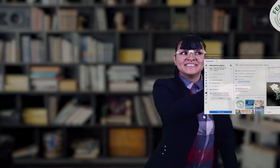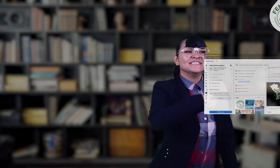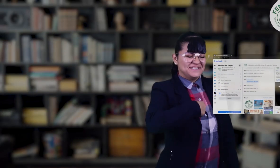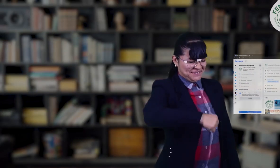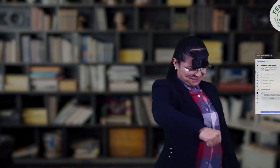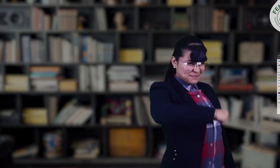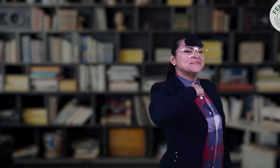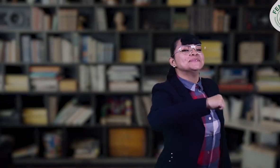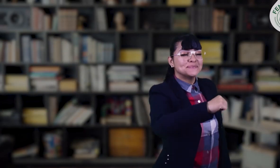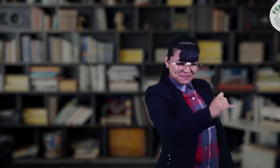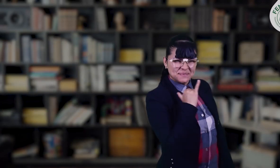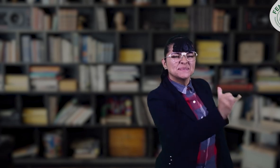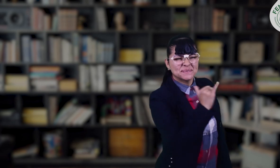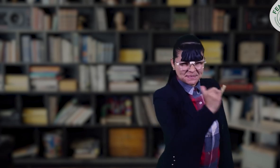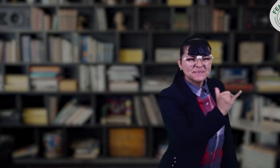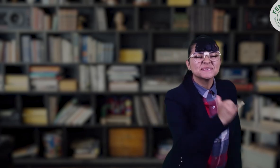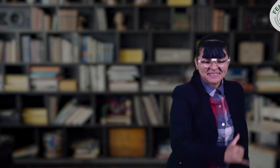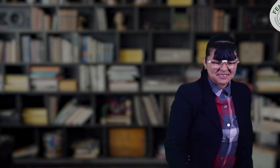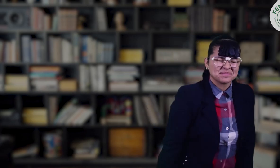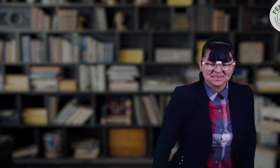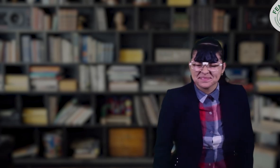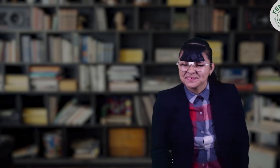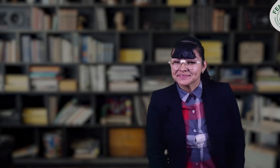Sí, derechos, al igual que a usted.